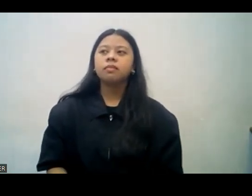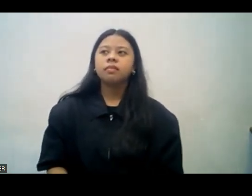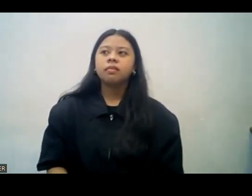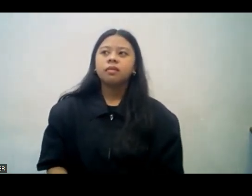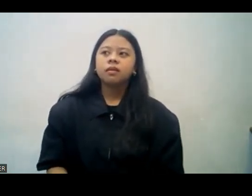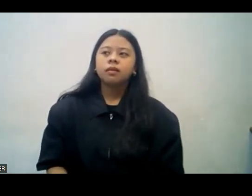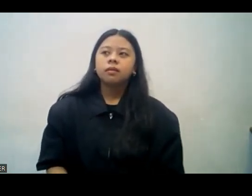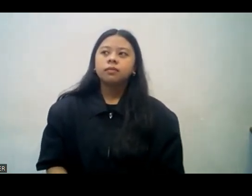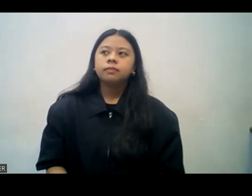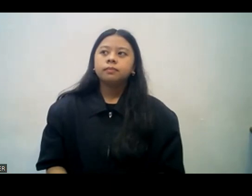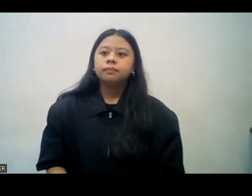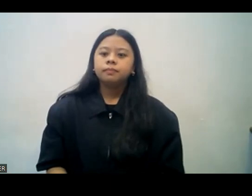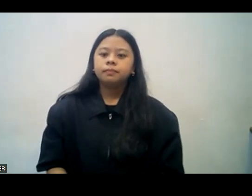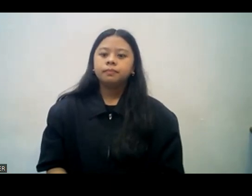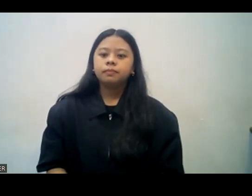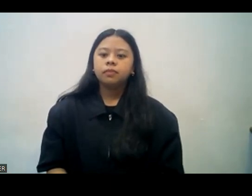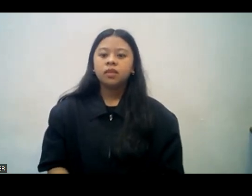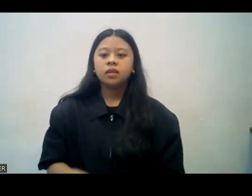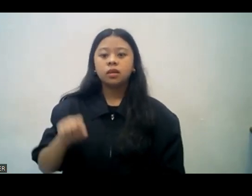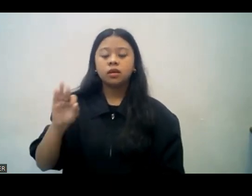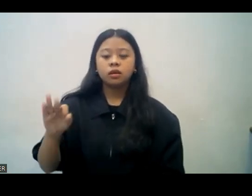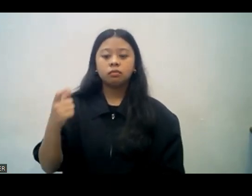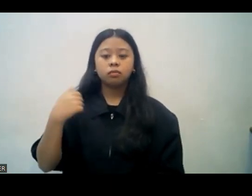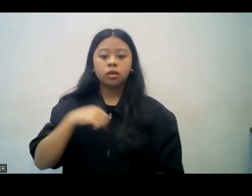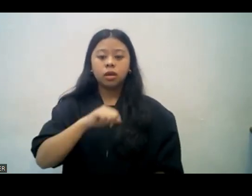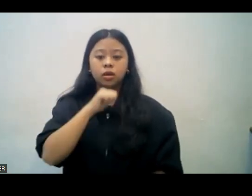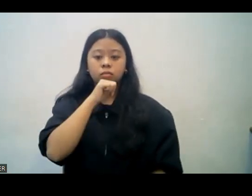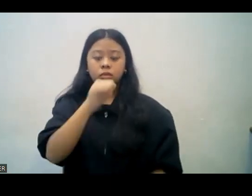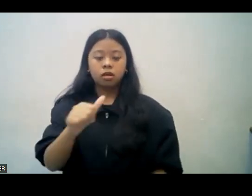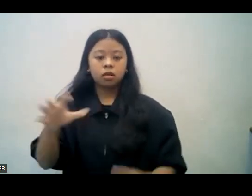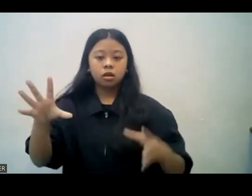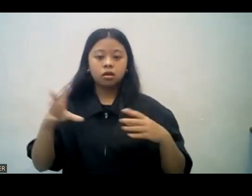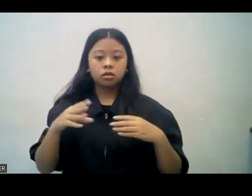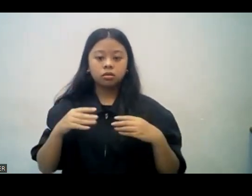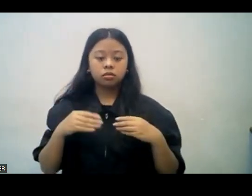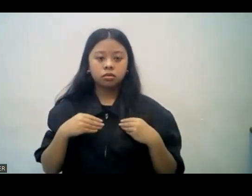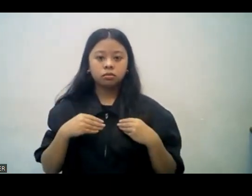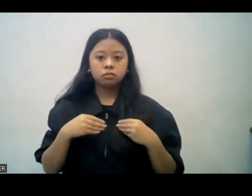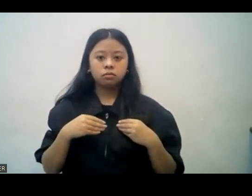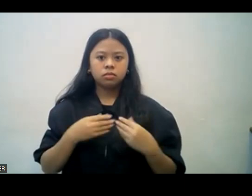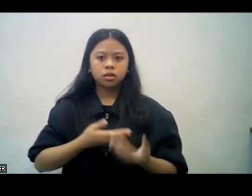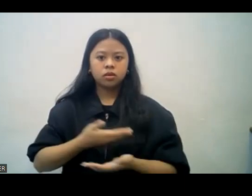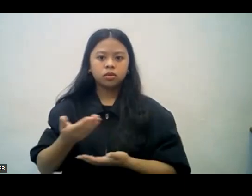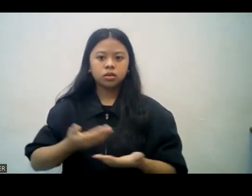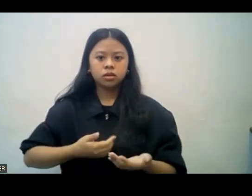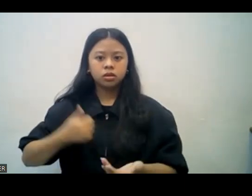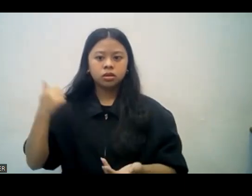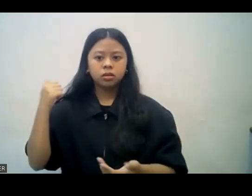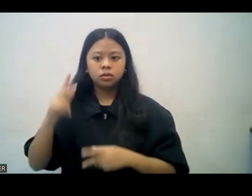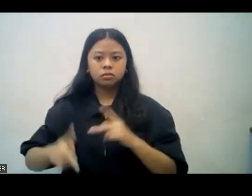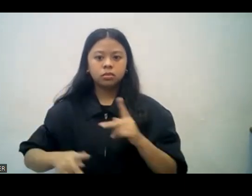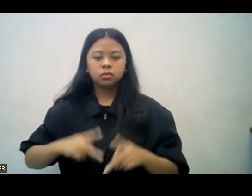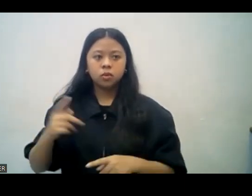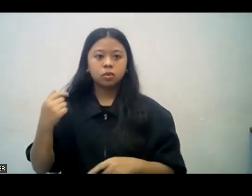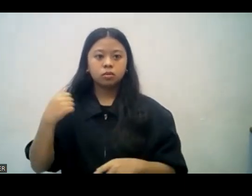somebody's advice, we are full. Kaya kung hindi po natin tatanggapin yung advice ng ibang tao, tayo po ay hangal. The next